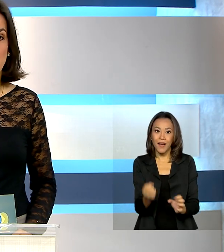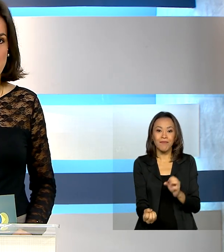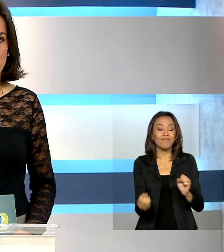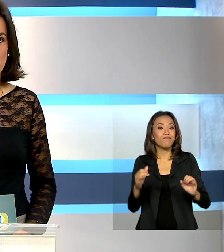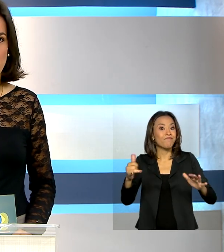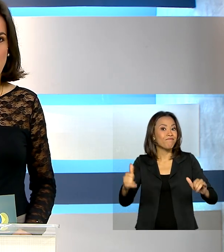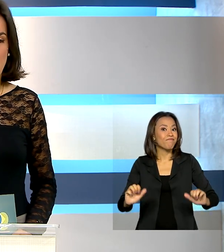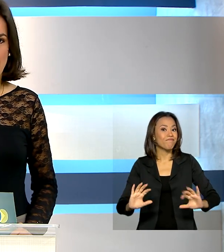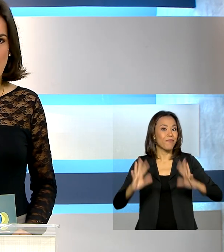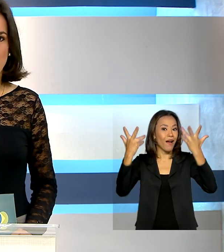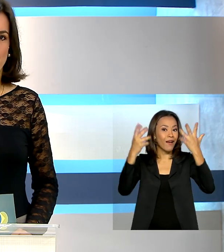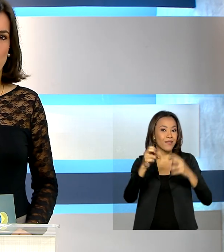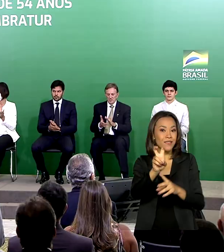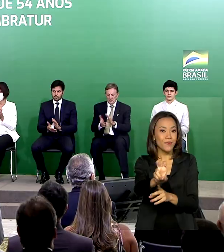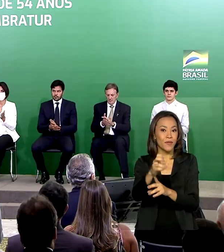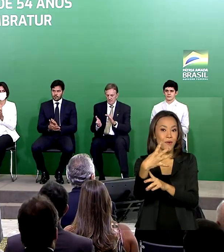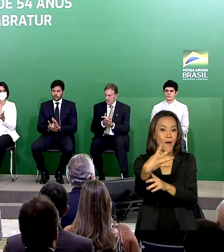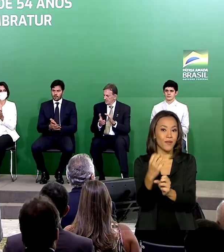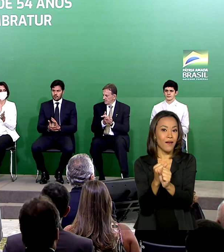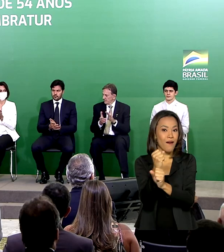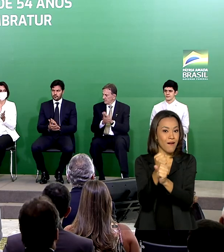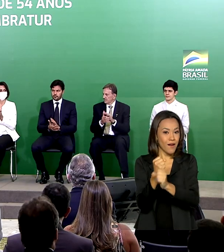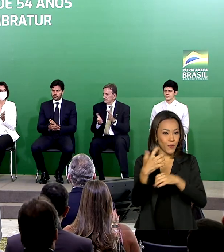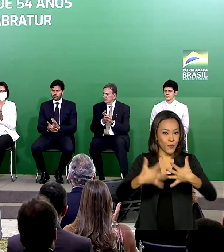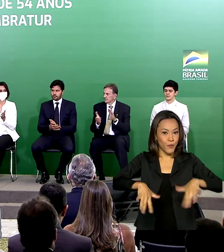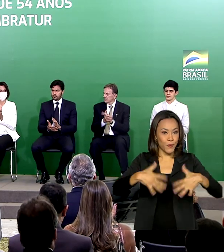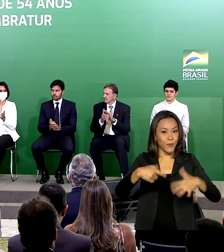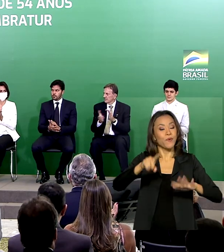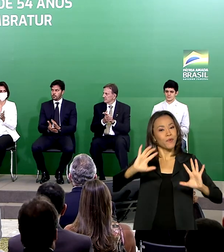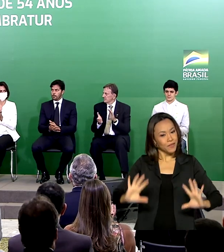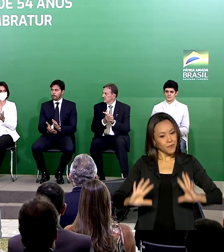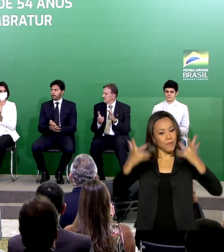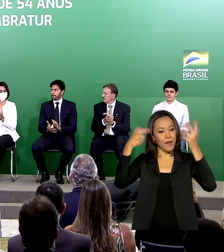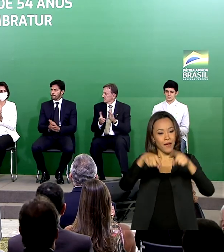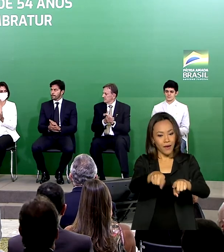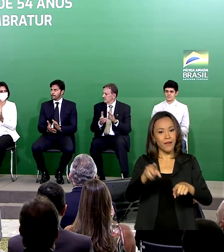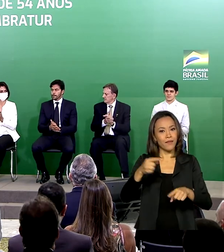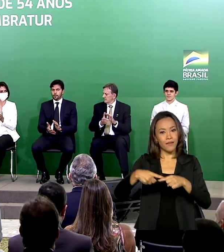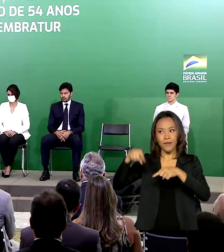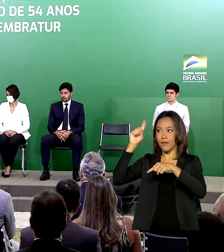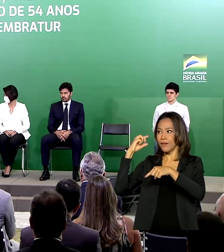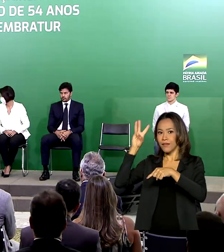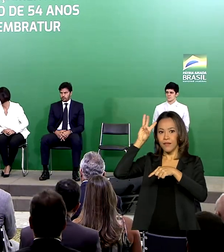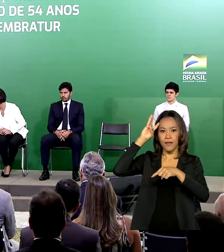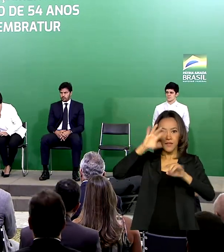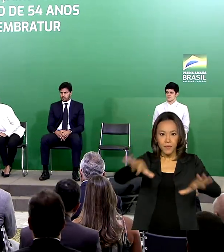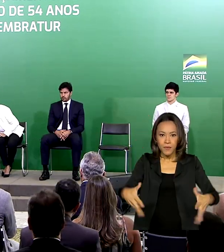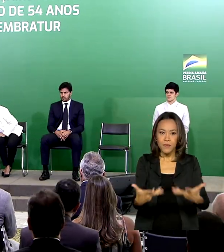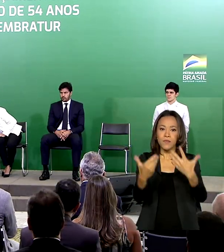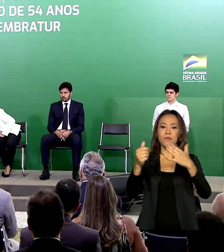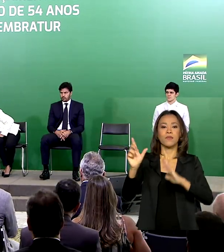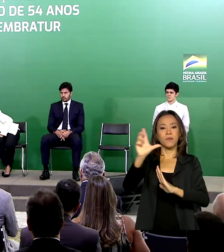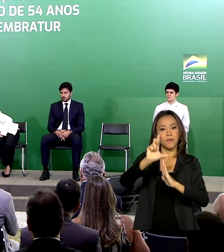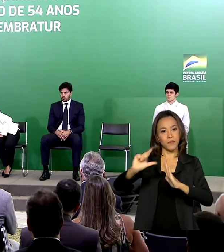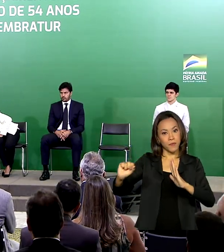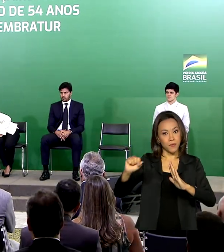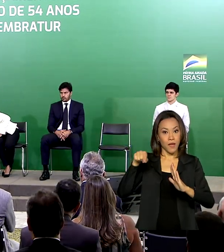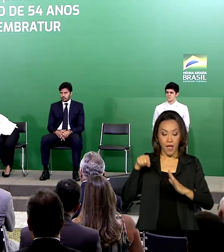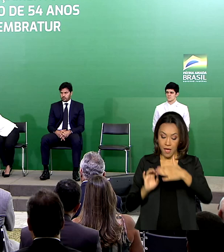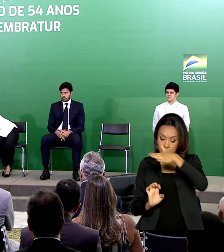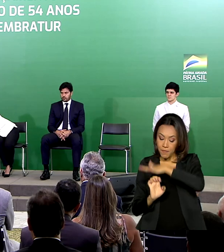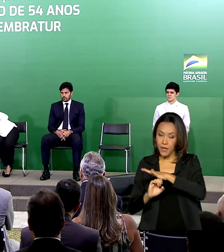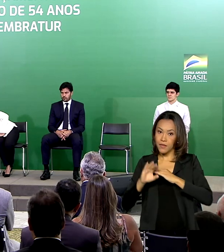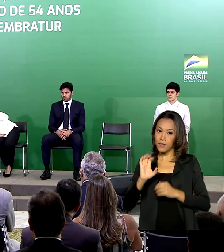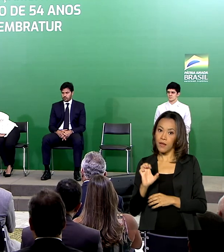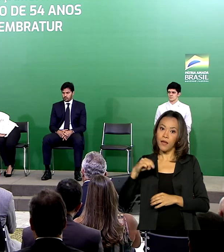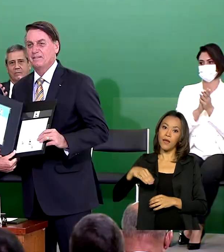anos. A data foi comemorada nesta terça-feira com uma cerimônia no Palácio do Planalto. A Embratur foi criada